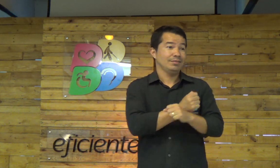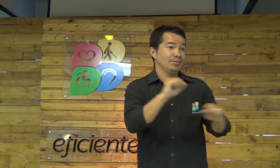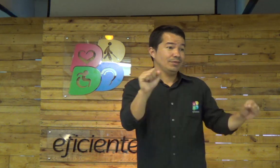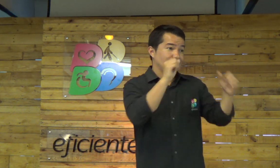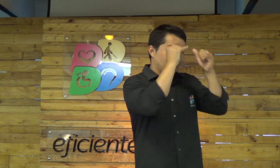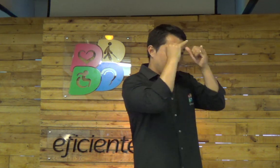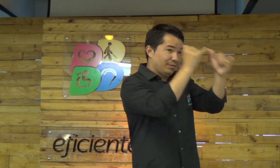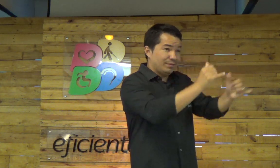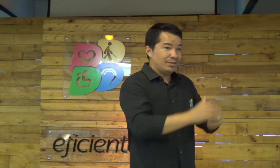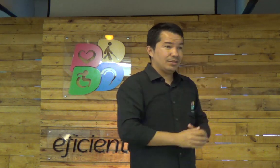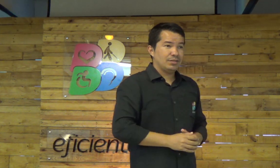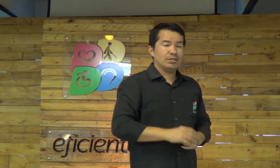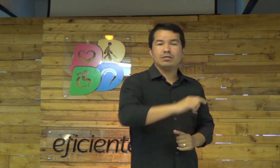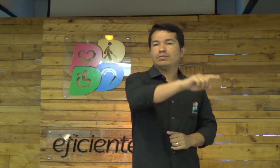doença que nós não conseguimos